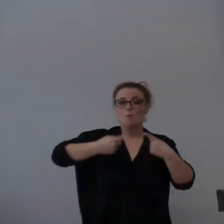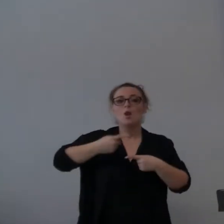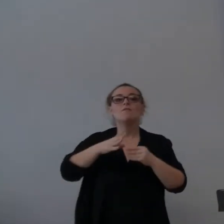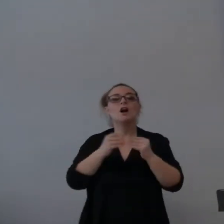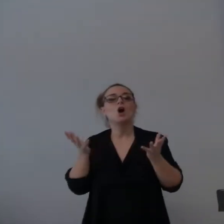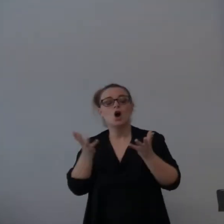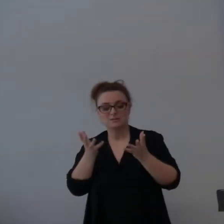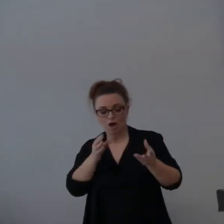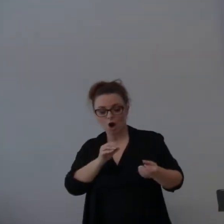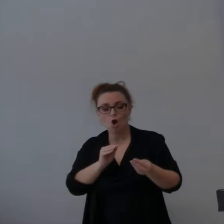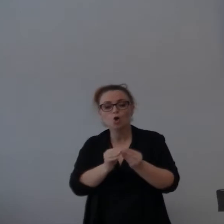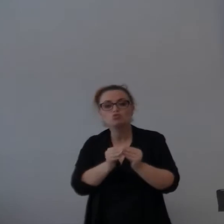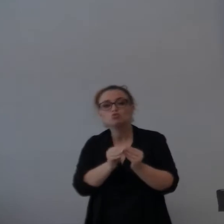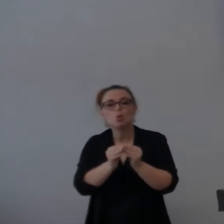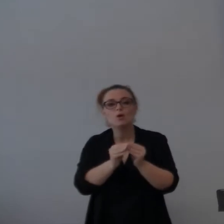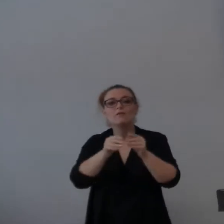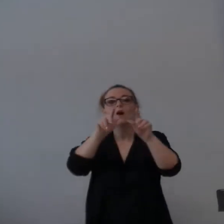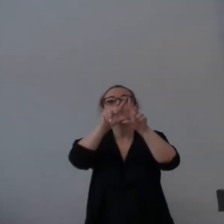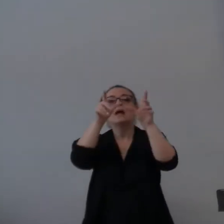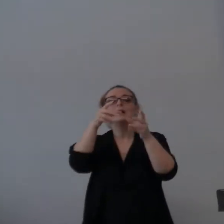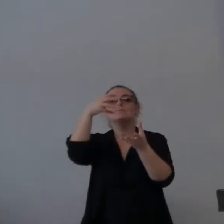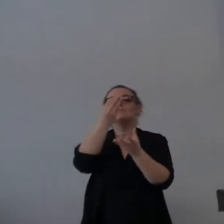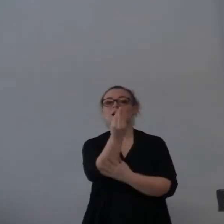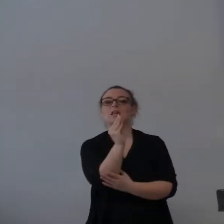andavamo lì, se la baciavano. Che cosa gli fanno?